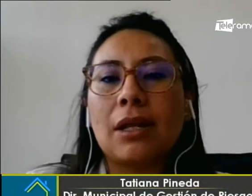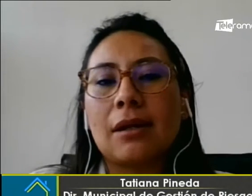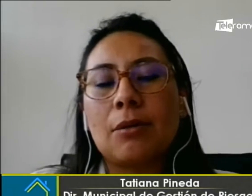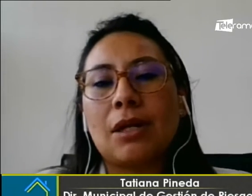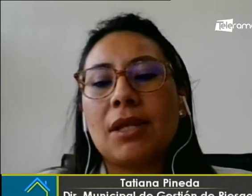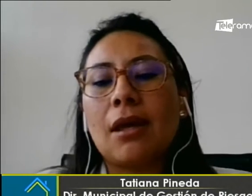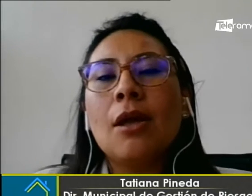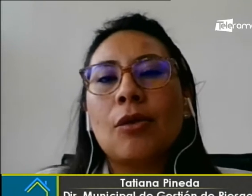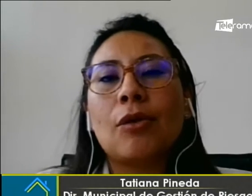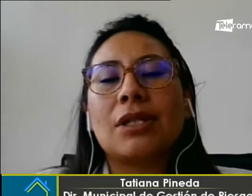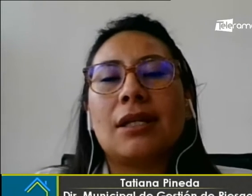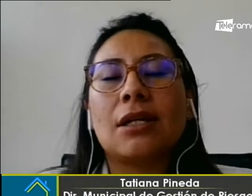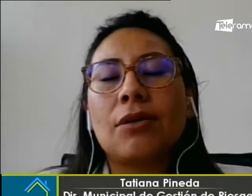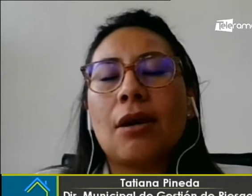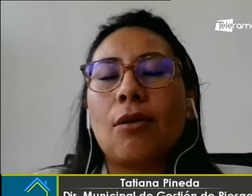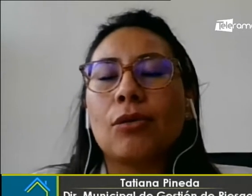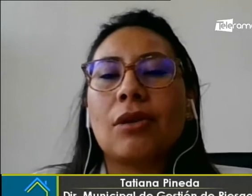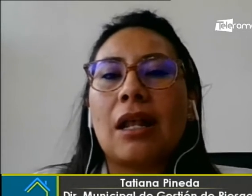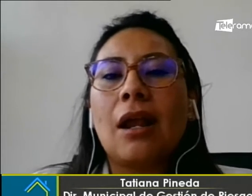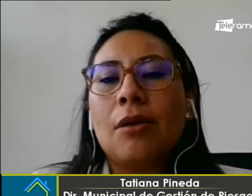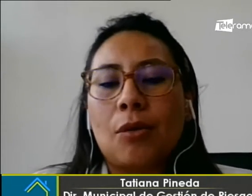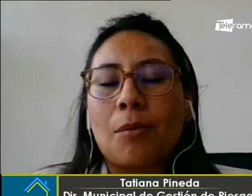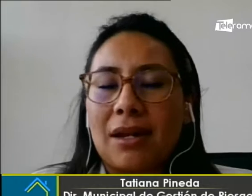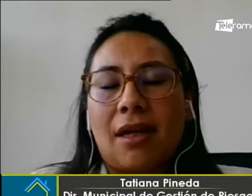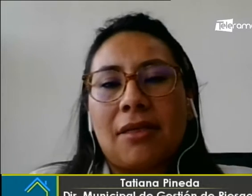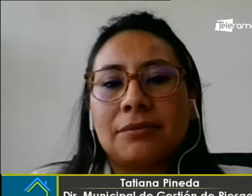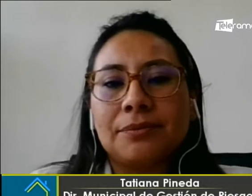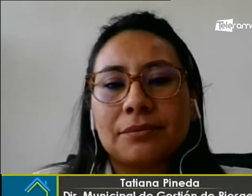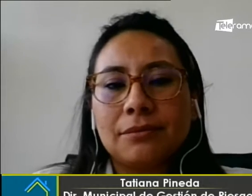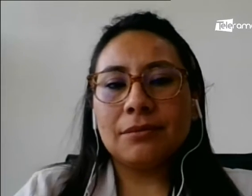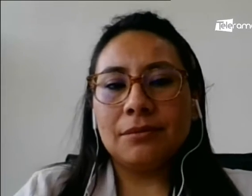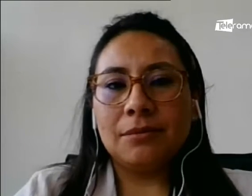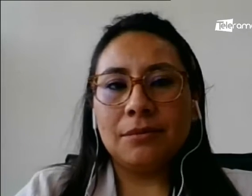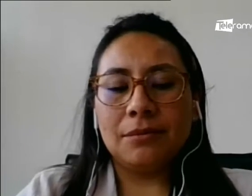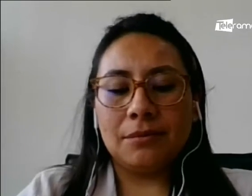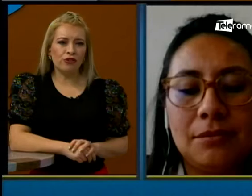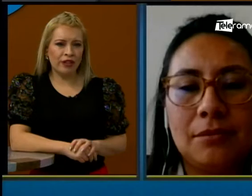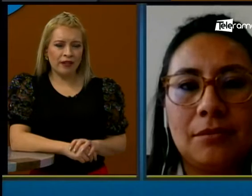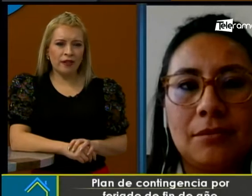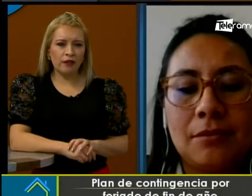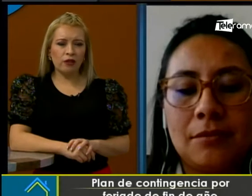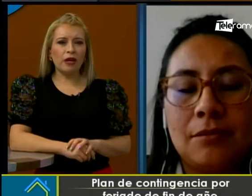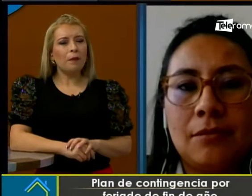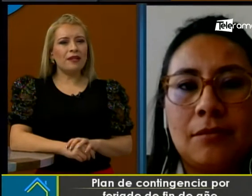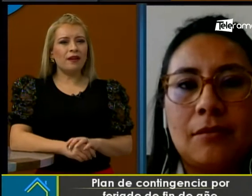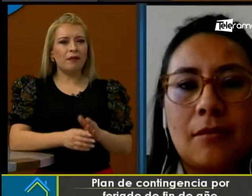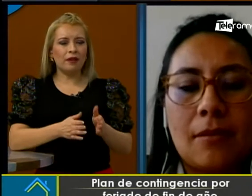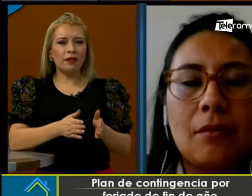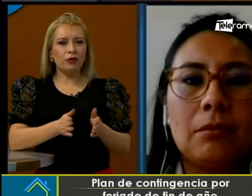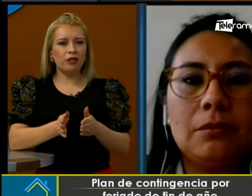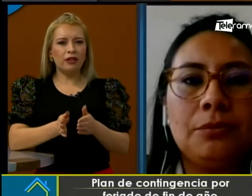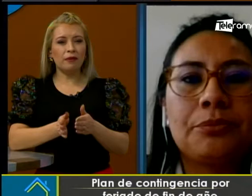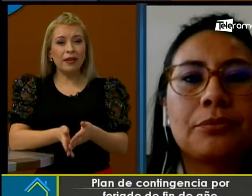para precautelar que justamente todo se desarrolle con total normalidad. Tatiana, ¿este plan de contingencia entiendo que empieza